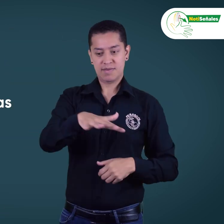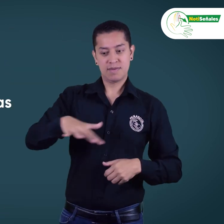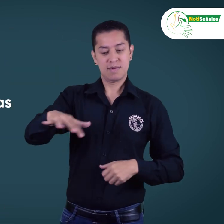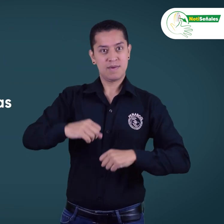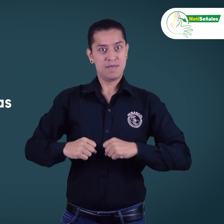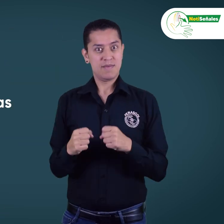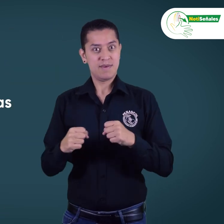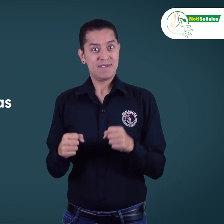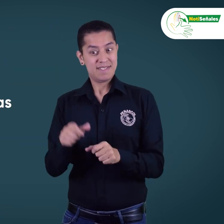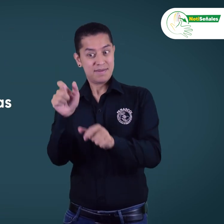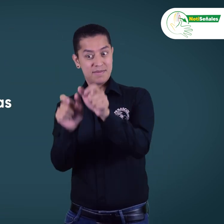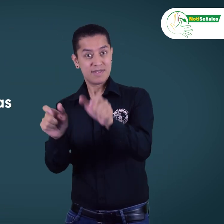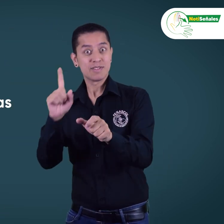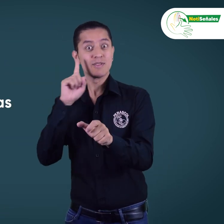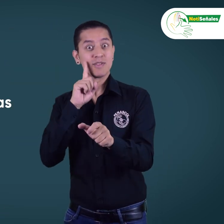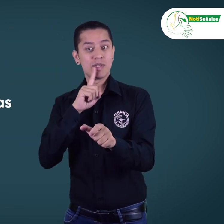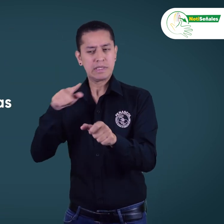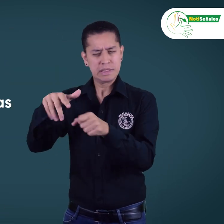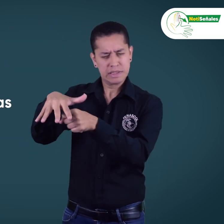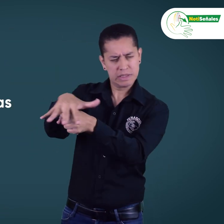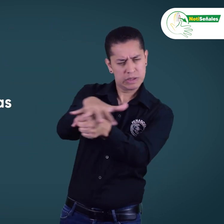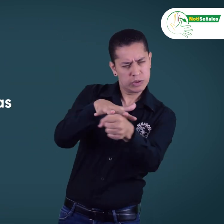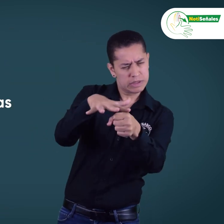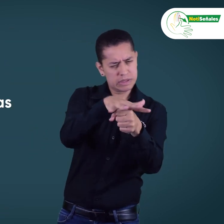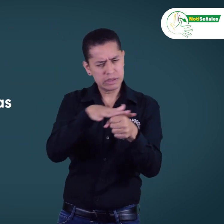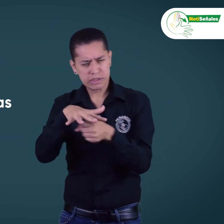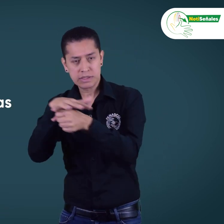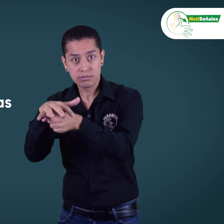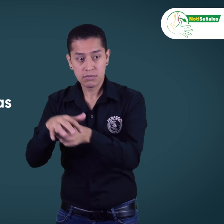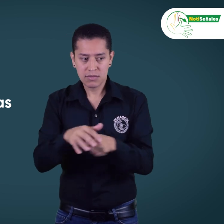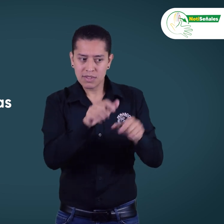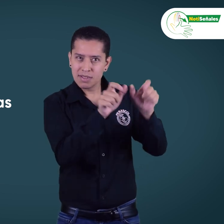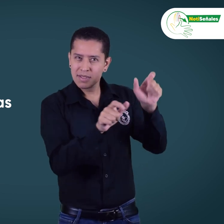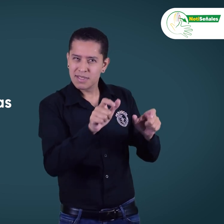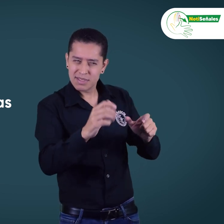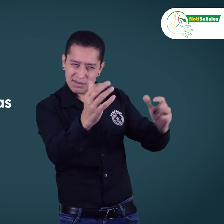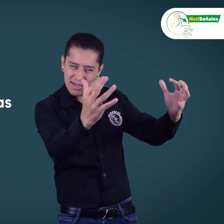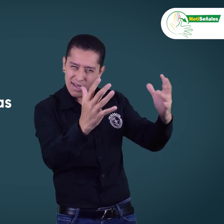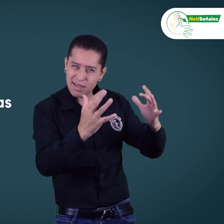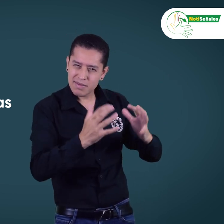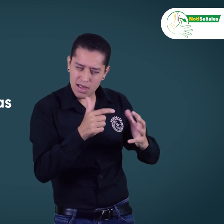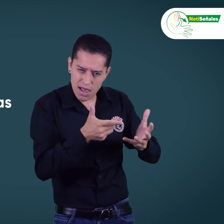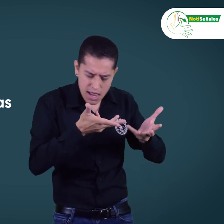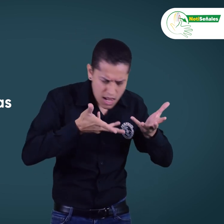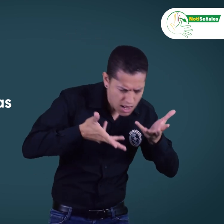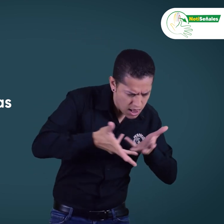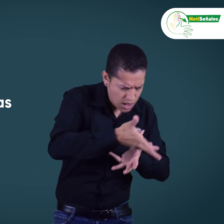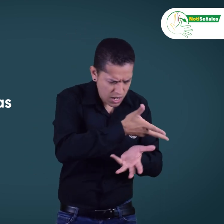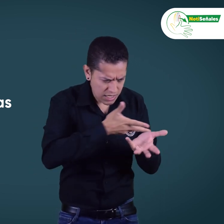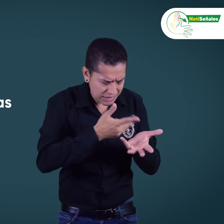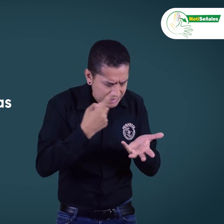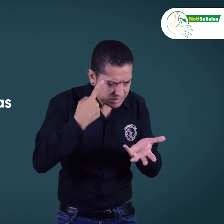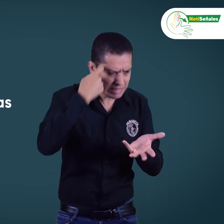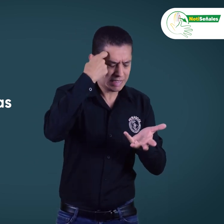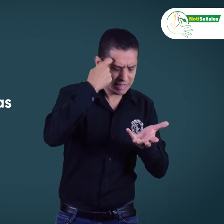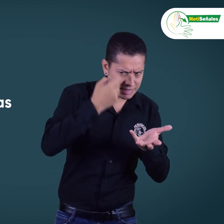situación actual de las personas sordas en la ciudad de Bogotá y el reto que tienen estas entidades para la